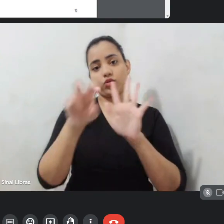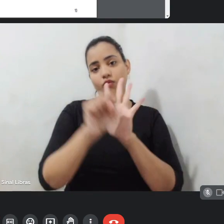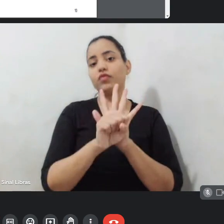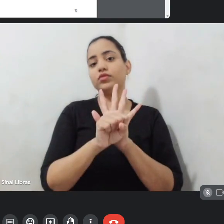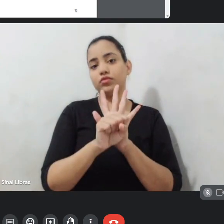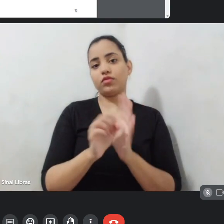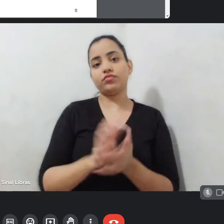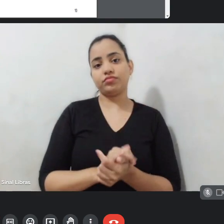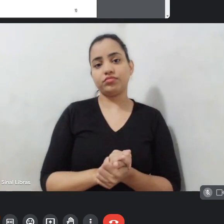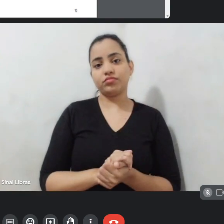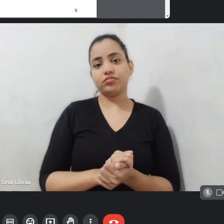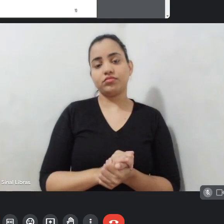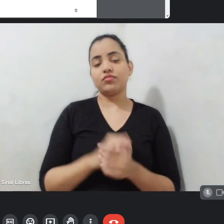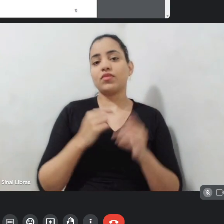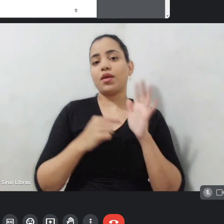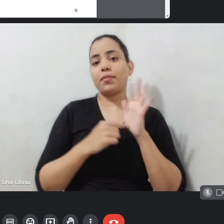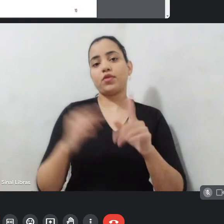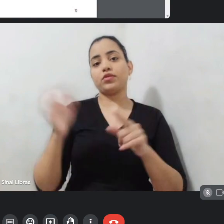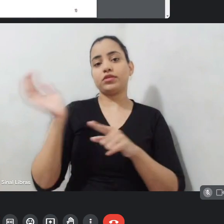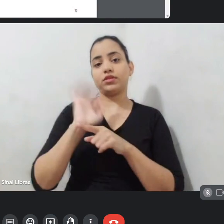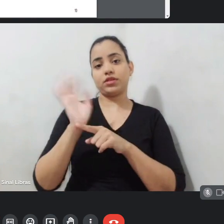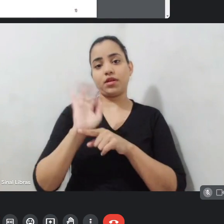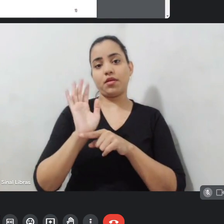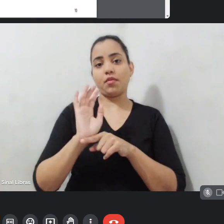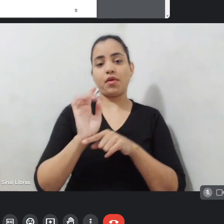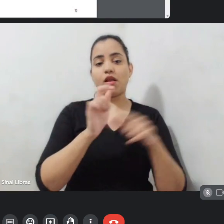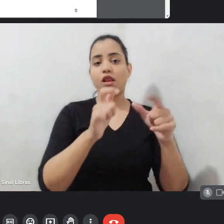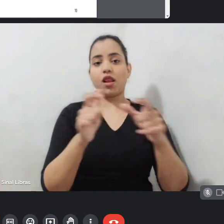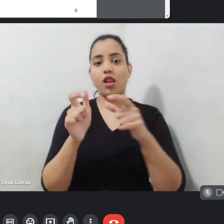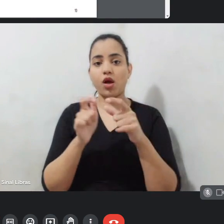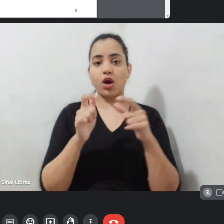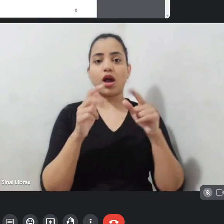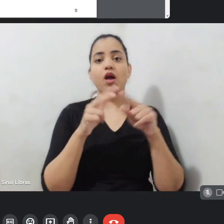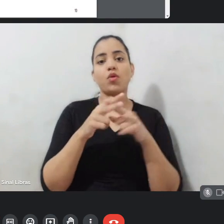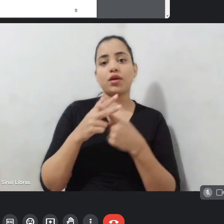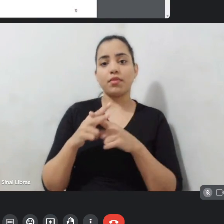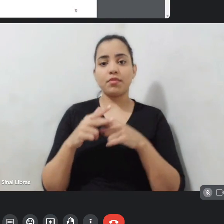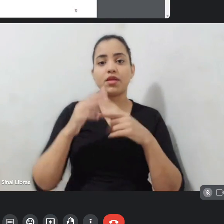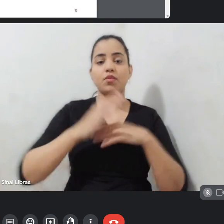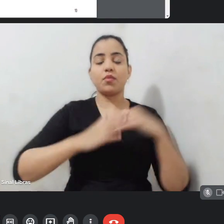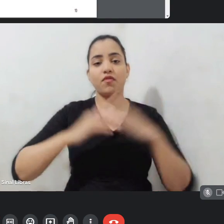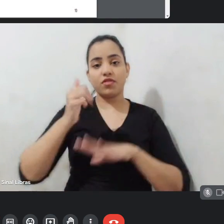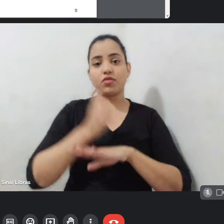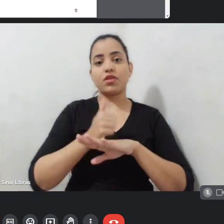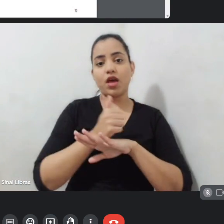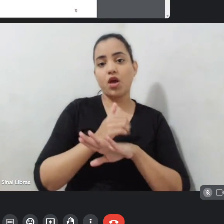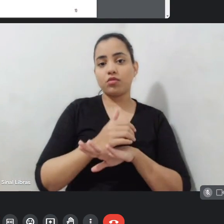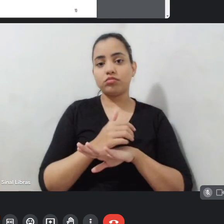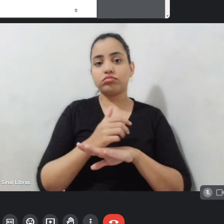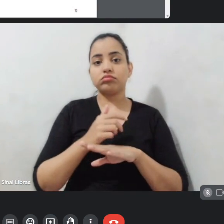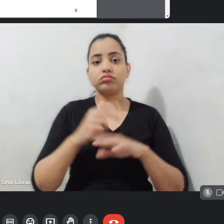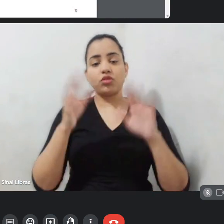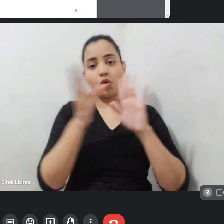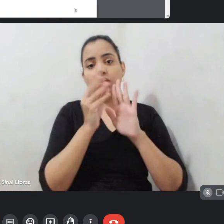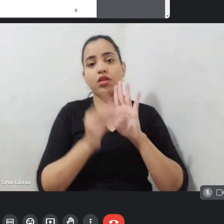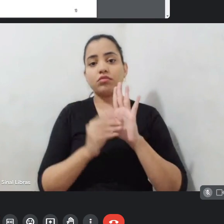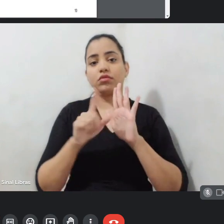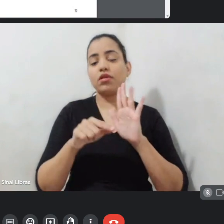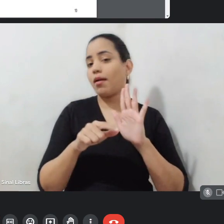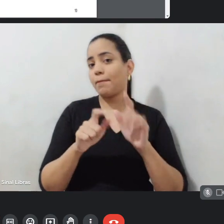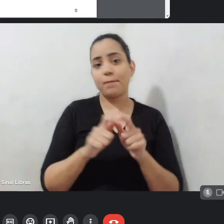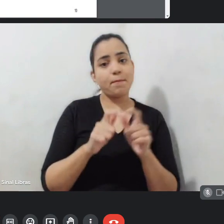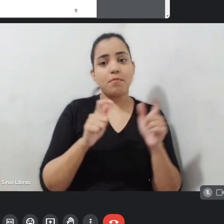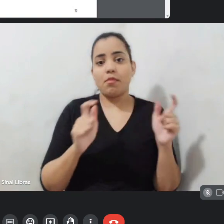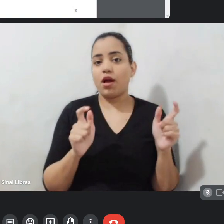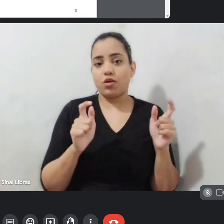de cinema com local, equipamento, profissional e conteúdo que vai ser a maior parte do orçamento. Onde,